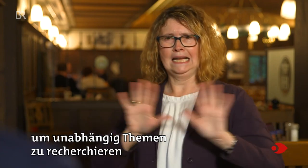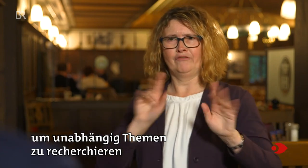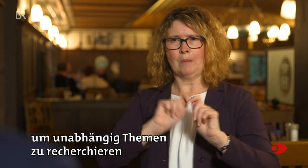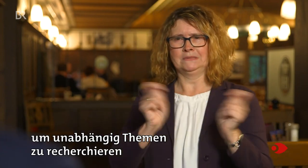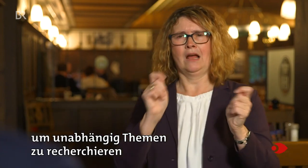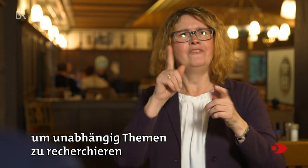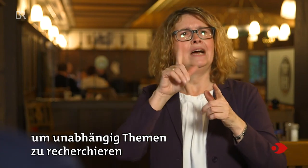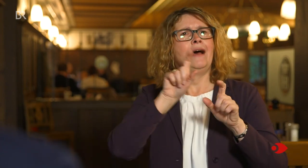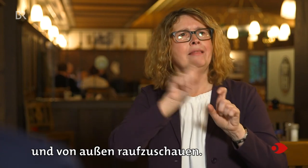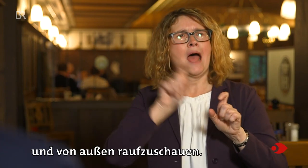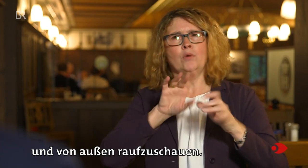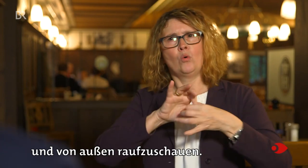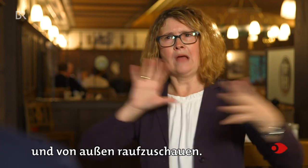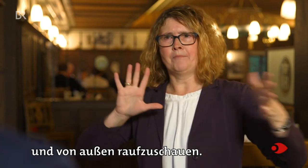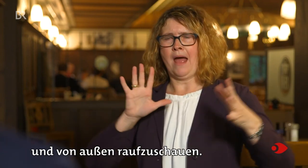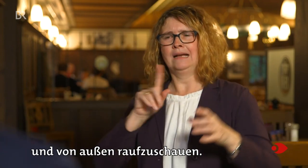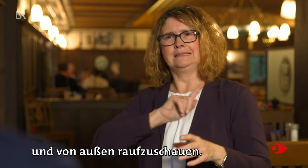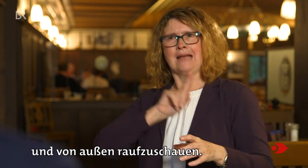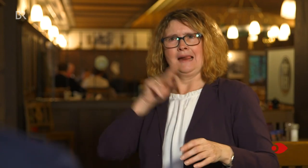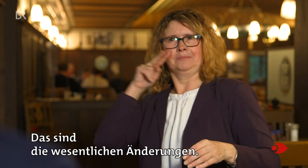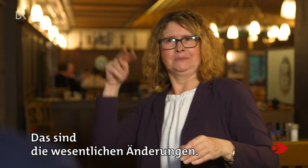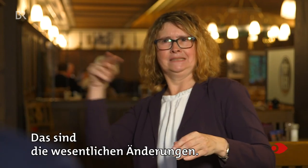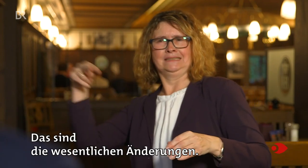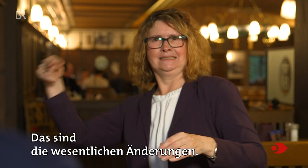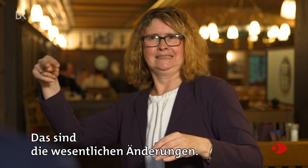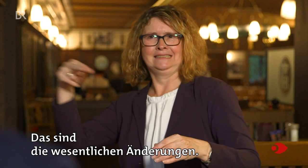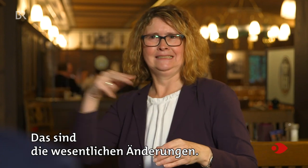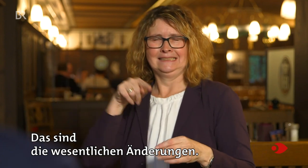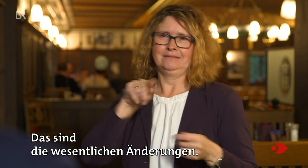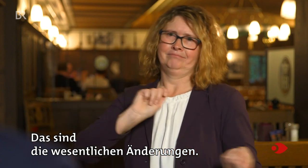Themen zu recherchieren und von außen raufzuschauen. Das sind die wesentlichen Änderungen.